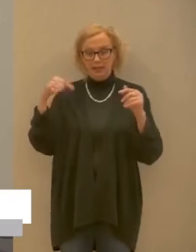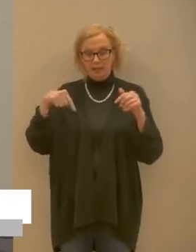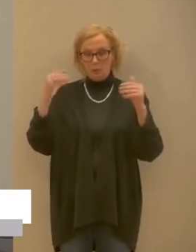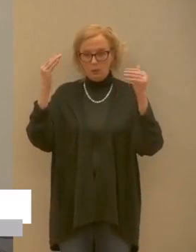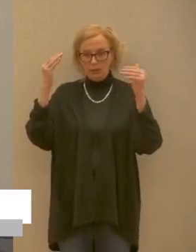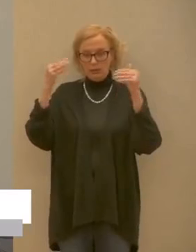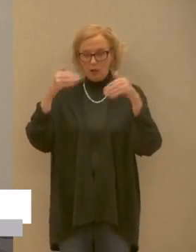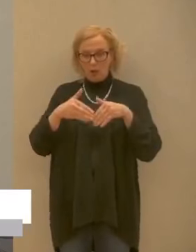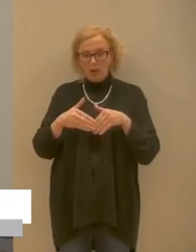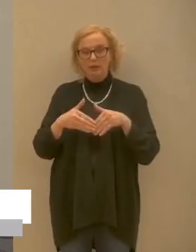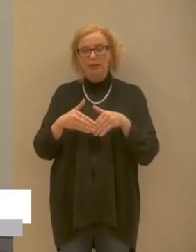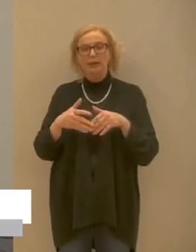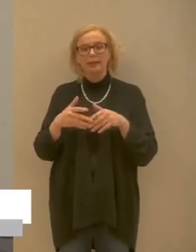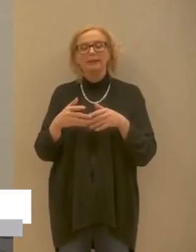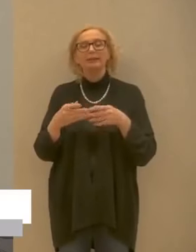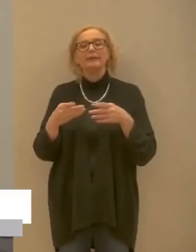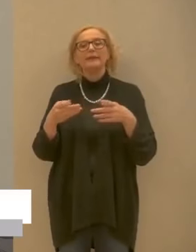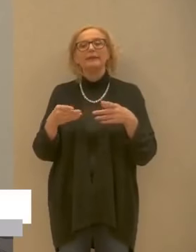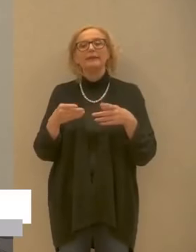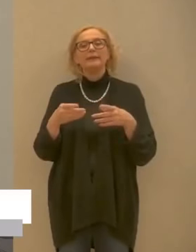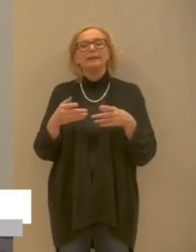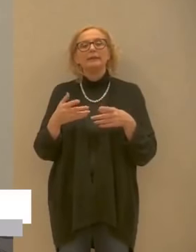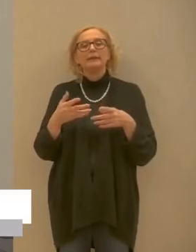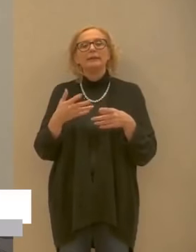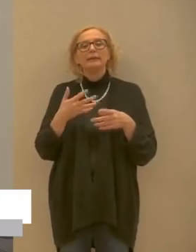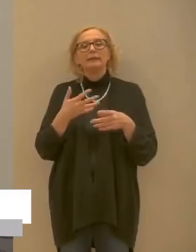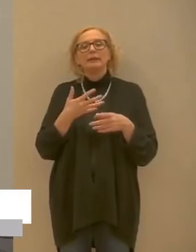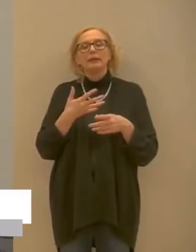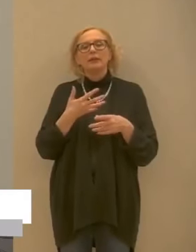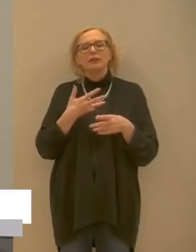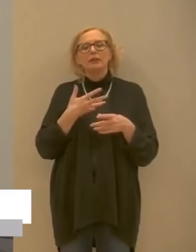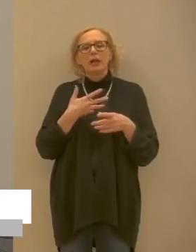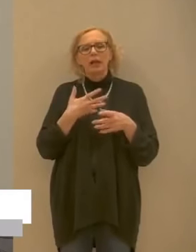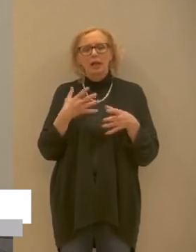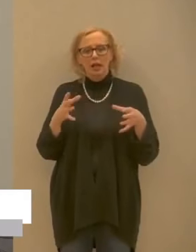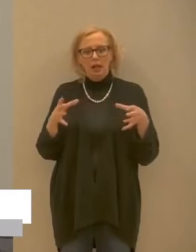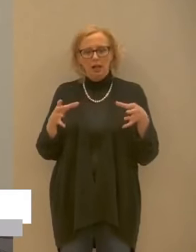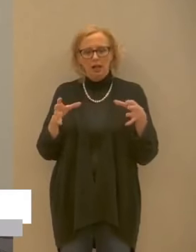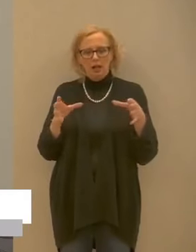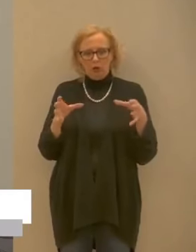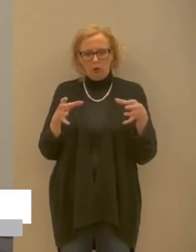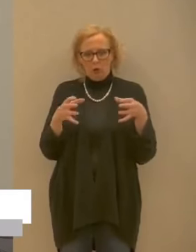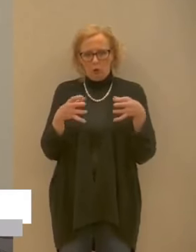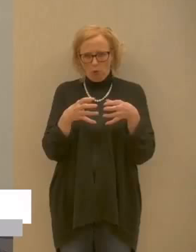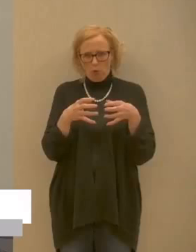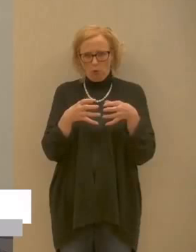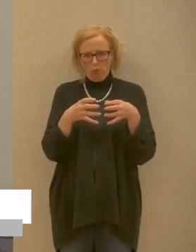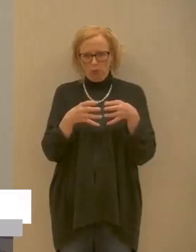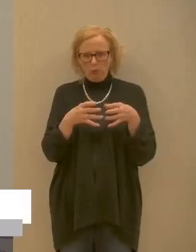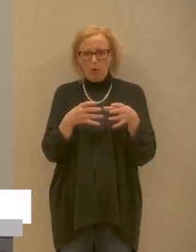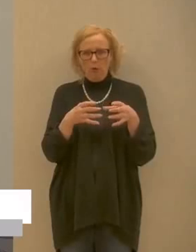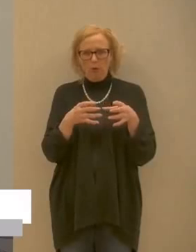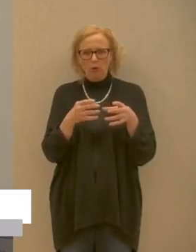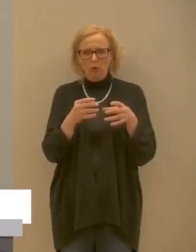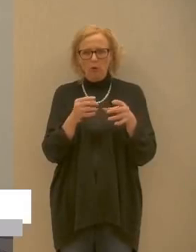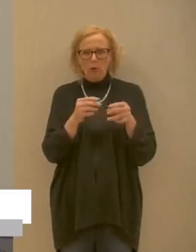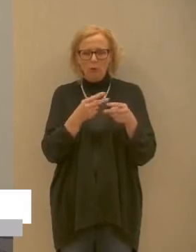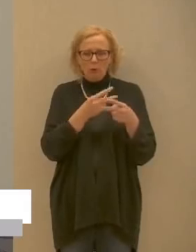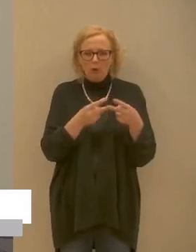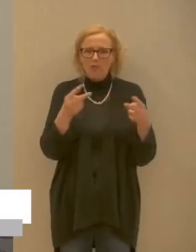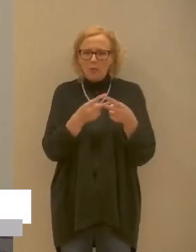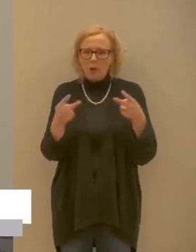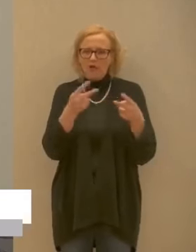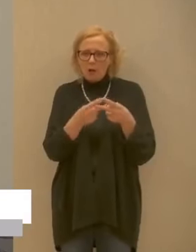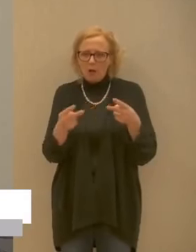conclusa una un enorme gruppo insomma di campioni che sono stati lavorati in ospedale